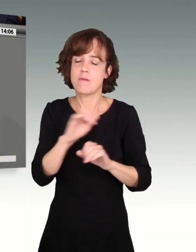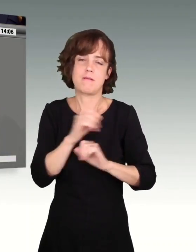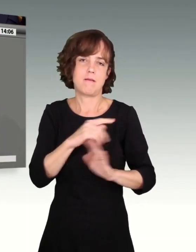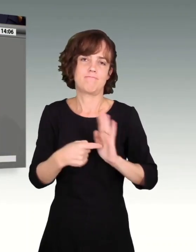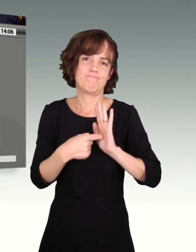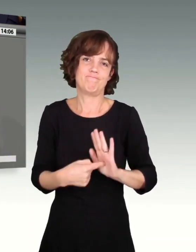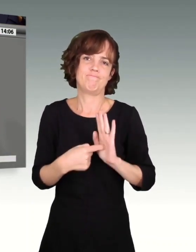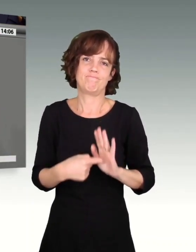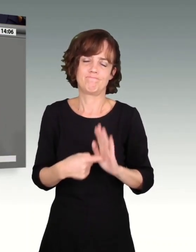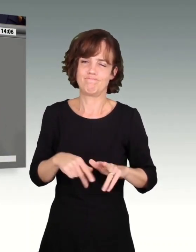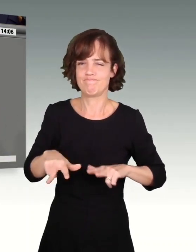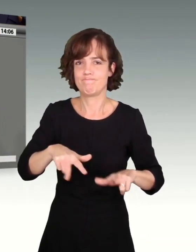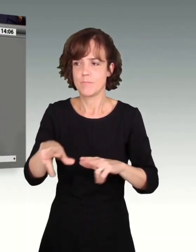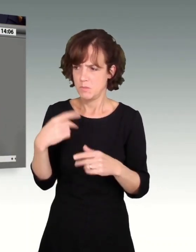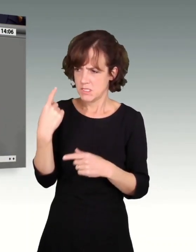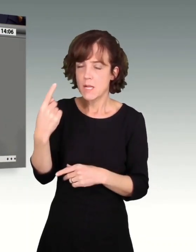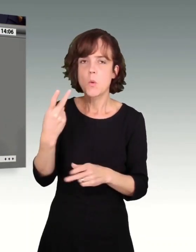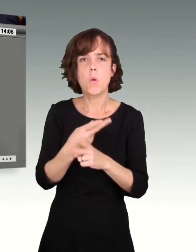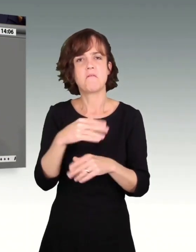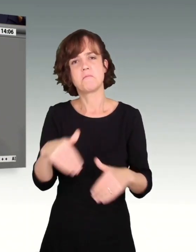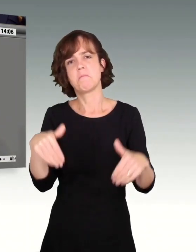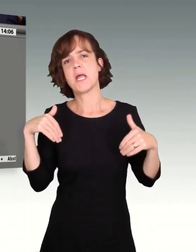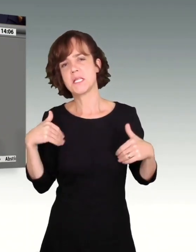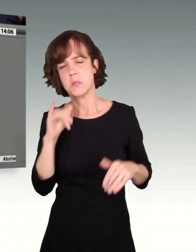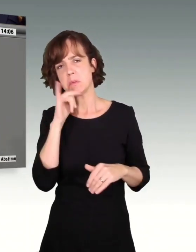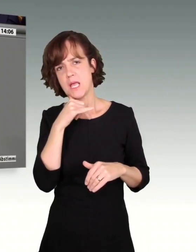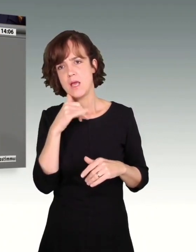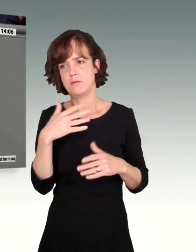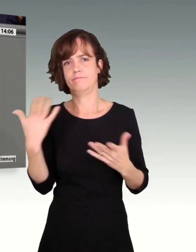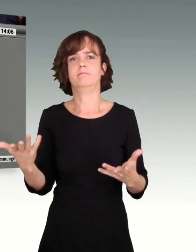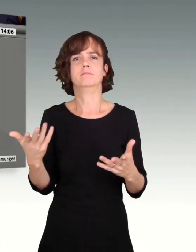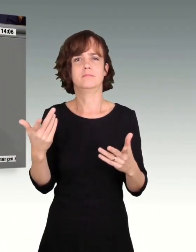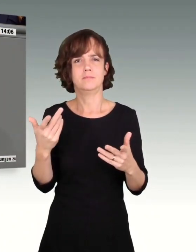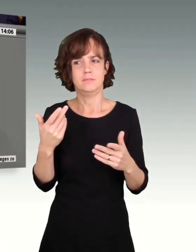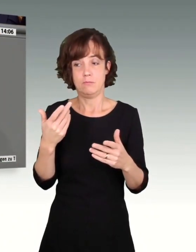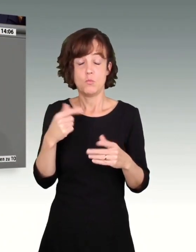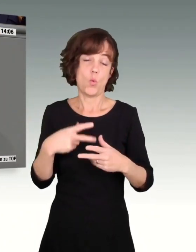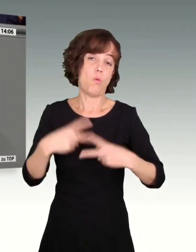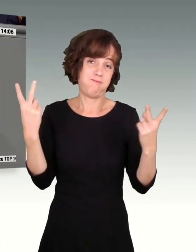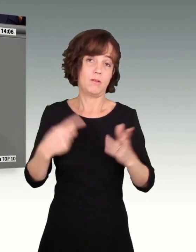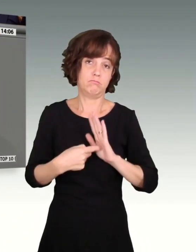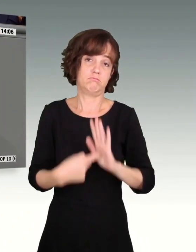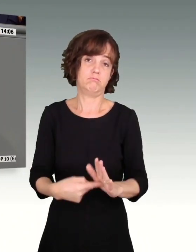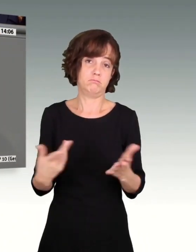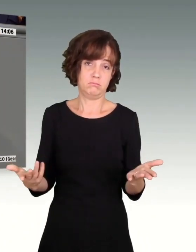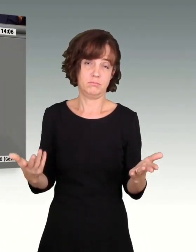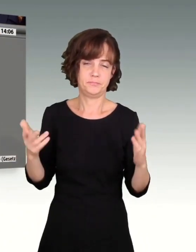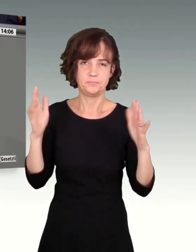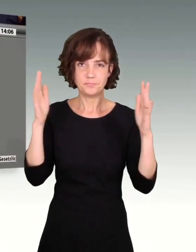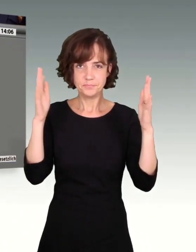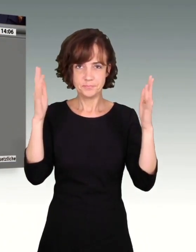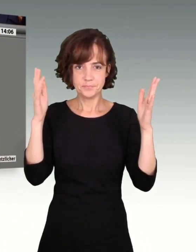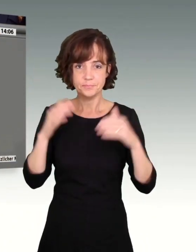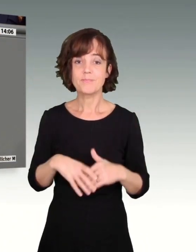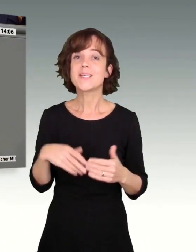sehr verehrten Damen und Herren, aber Sie haben sich häufig mit Enthaltung und Neinstimmen in die Büsche verschlagen. Auch das gehört zur Wahrheit hier dazu.